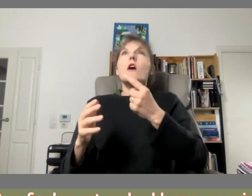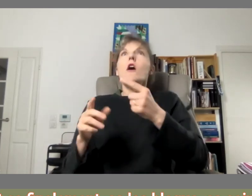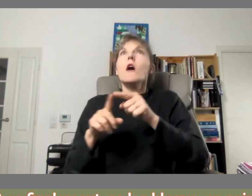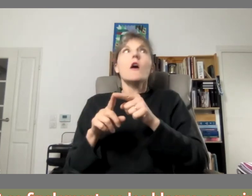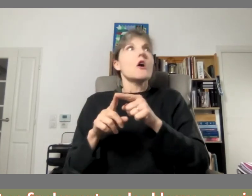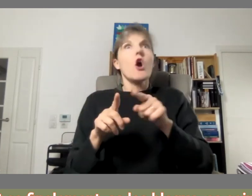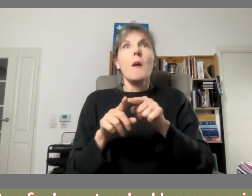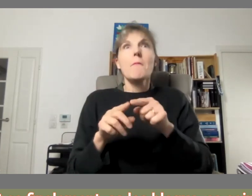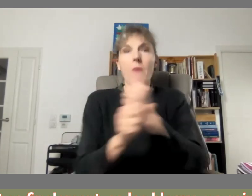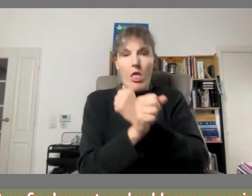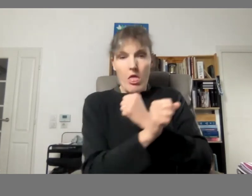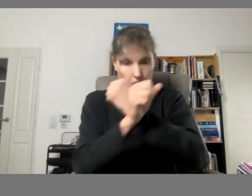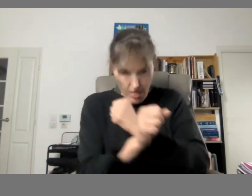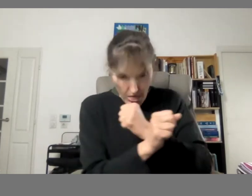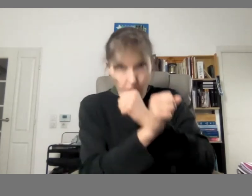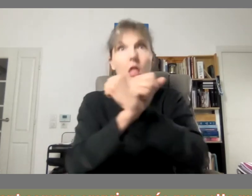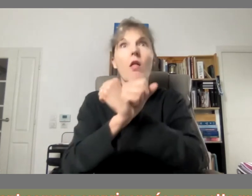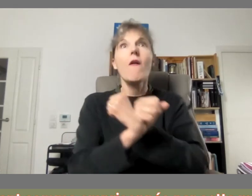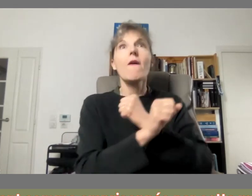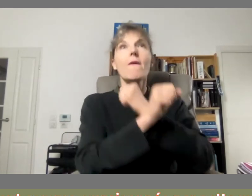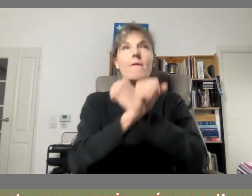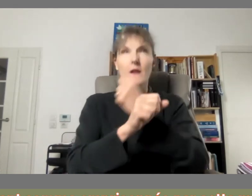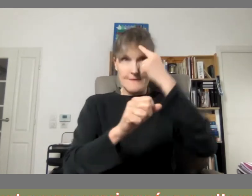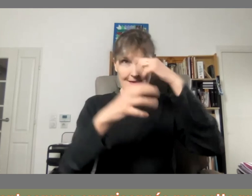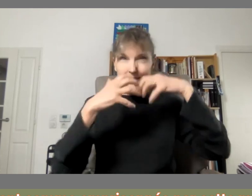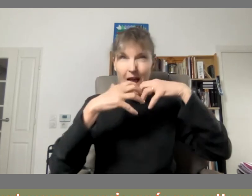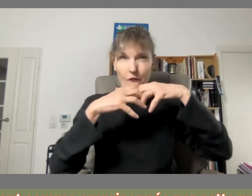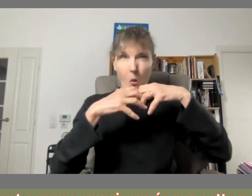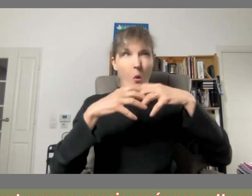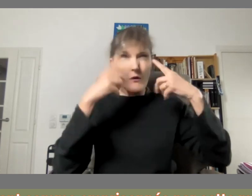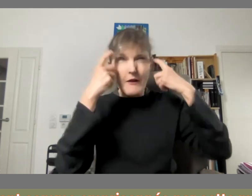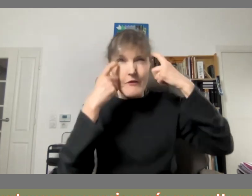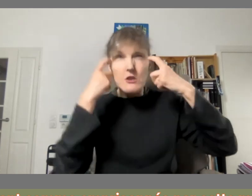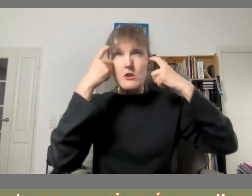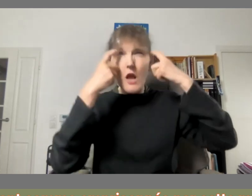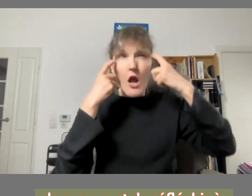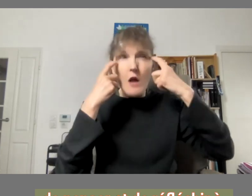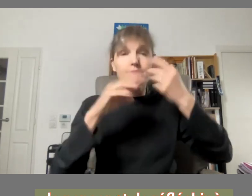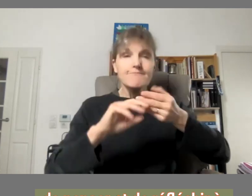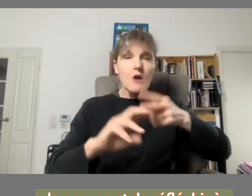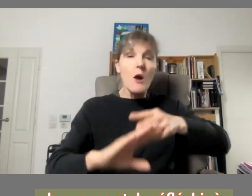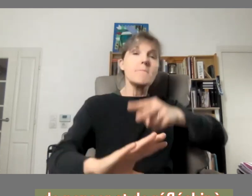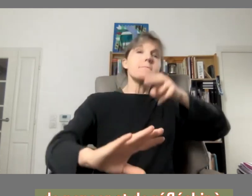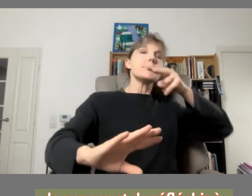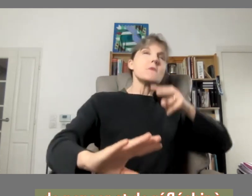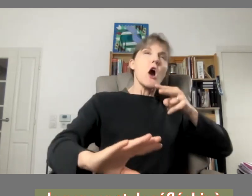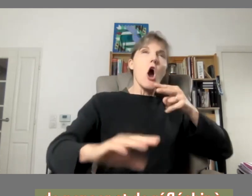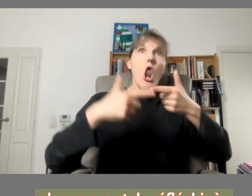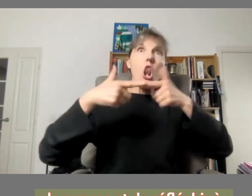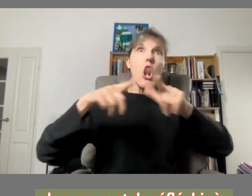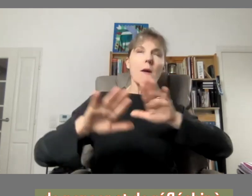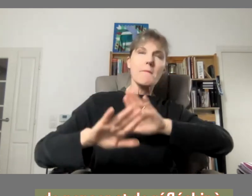les bloque ça les coince sont comme emprisonnés par cette manière de penser et de réfléchir